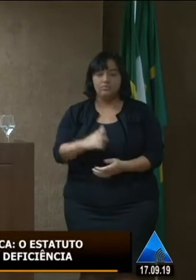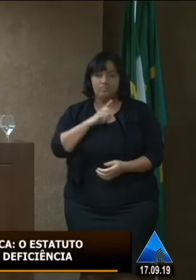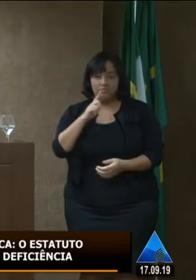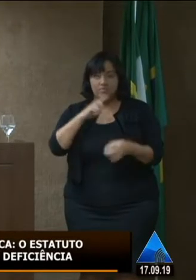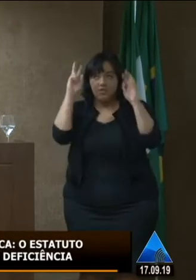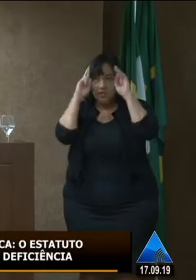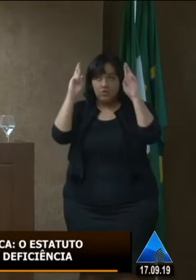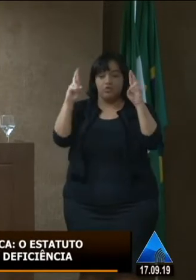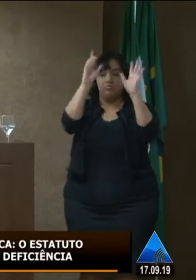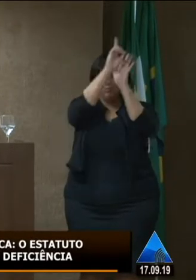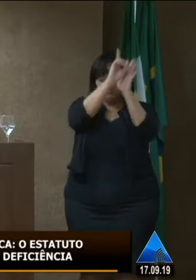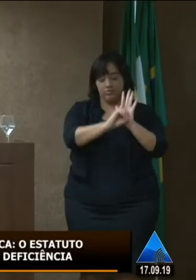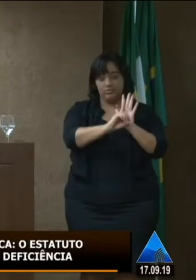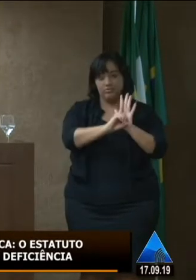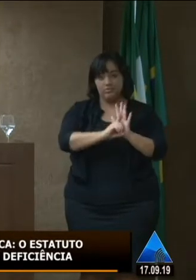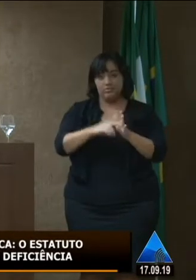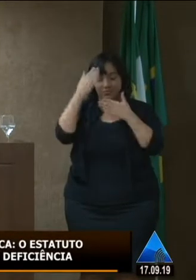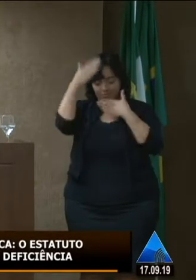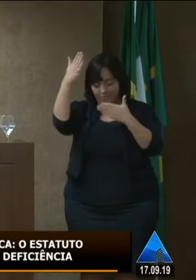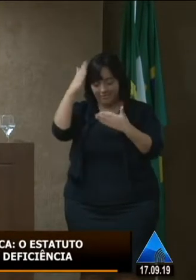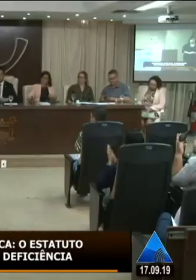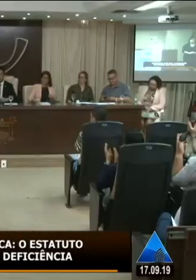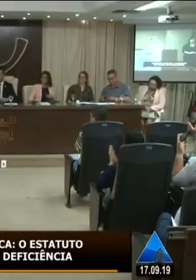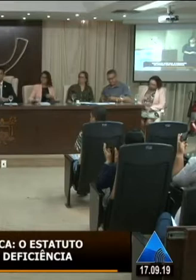respeitados só isso muito obrigada